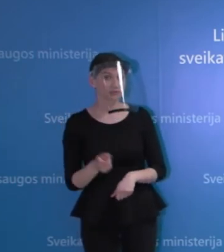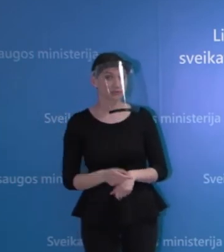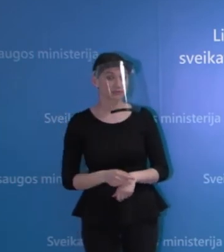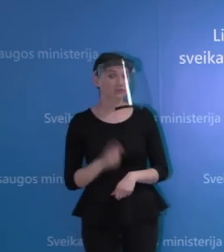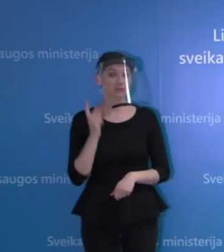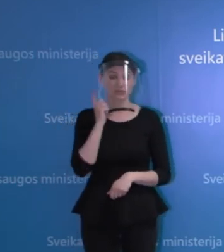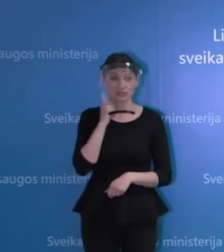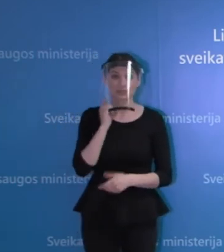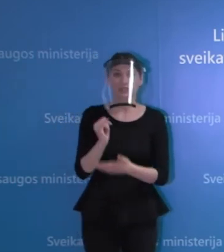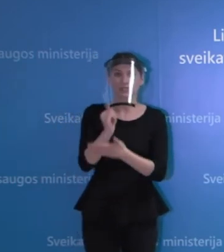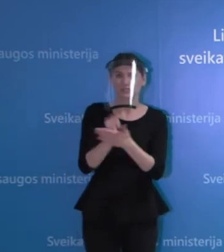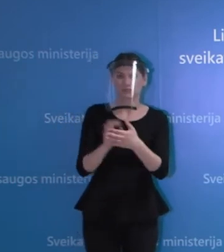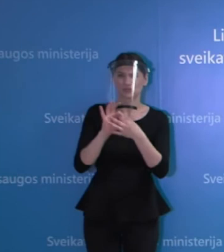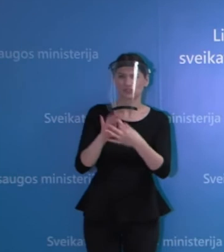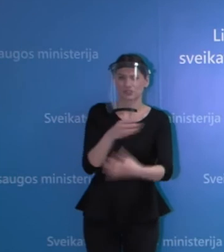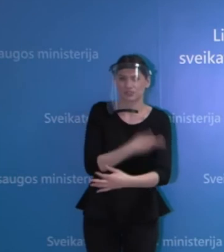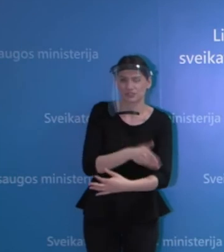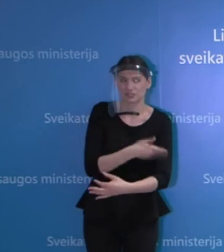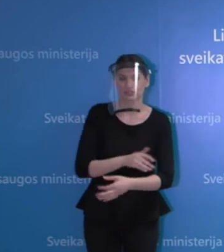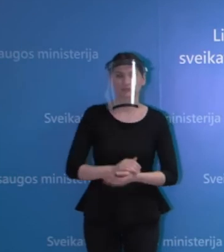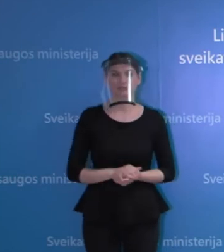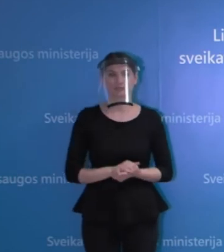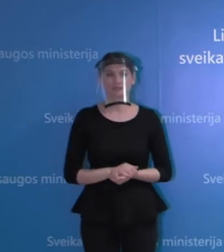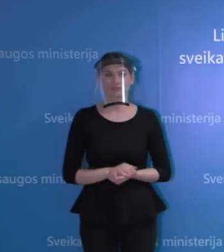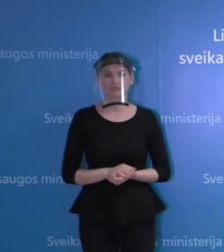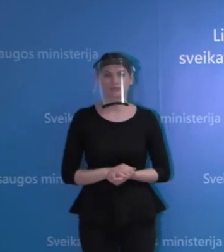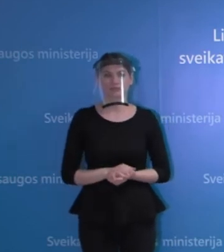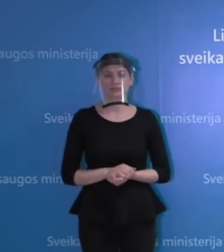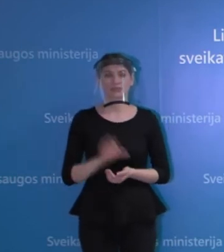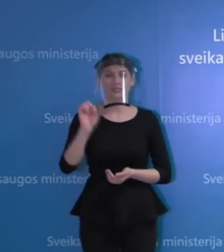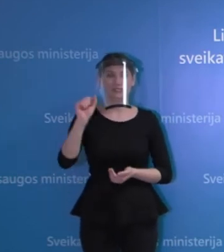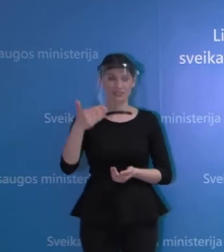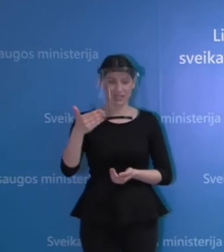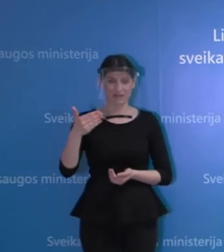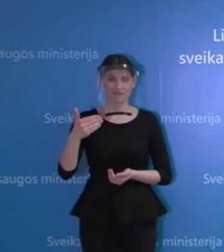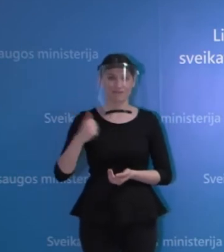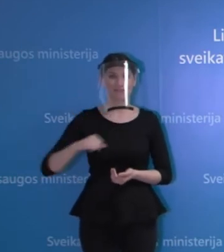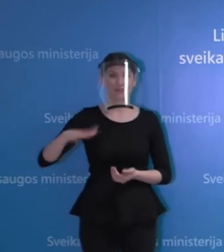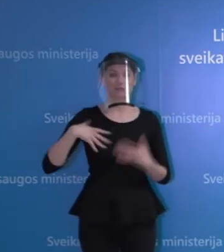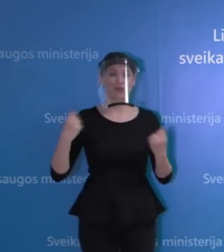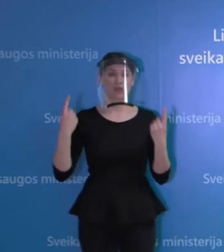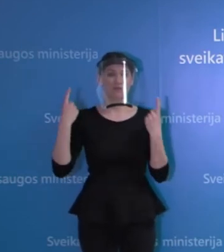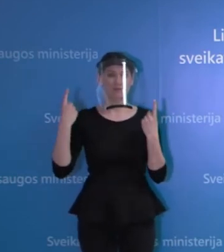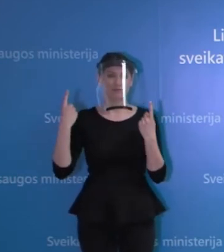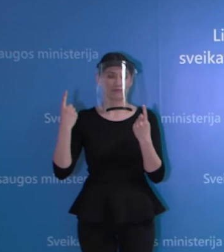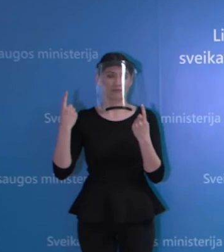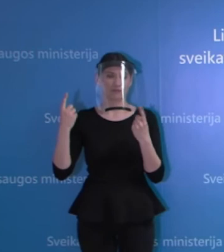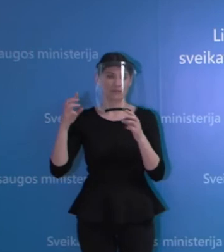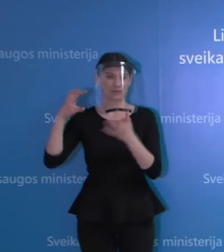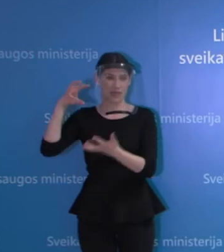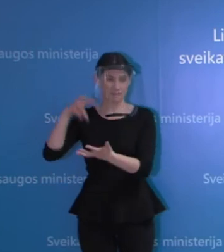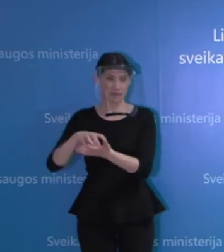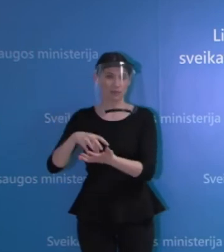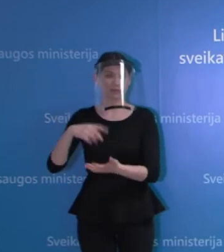Alio, alio, atsiprašau, labai ir iš įspręstas. Gerai, pasakau, Samvisuomenės veikatos departamento vadovo, paskutinimu metu po 14